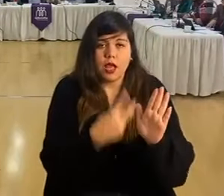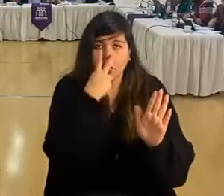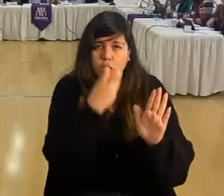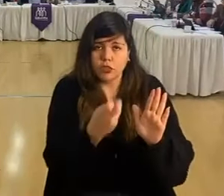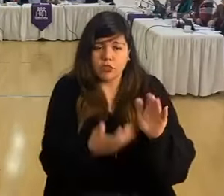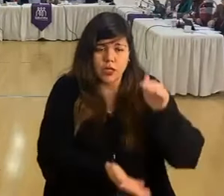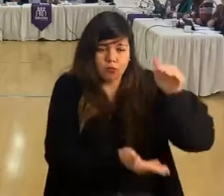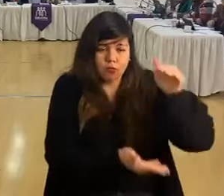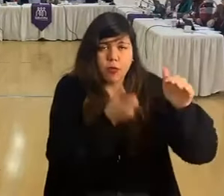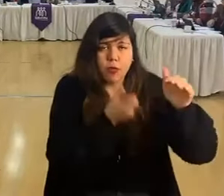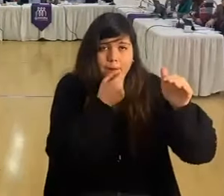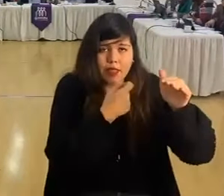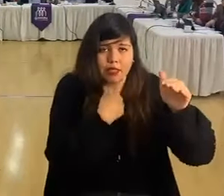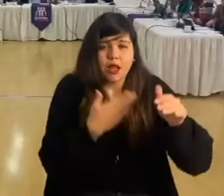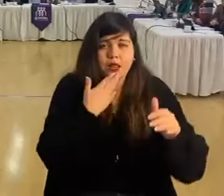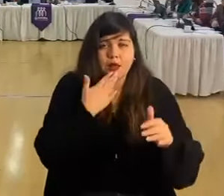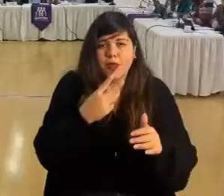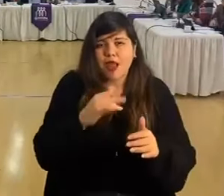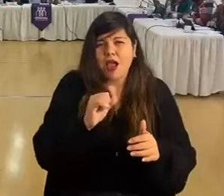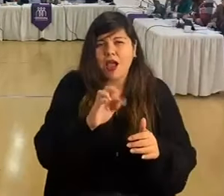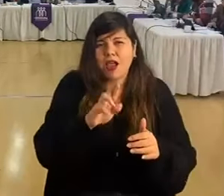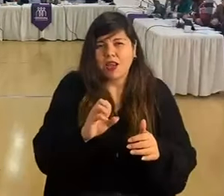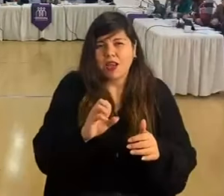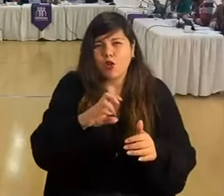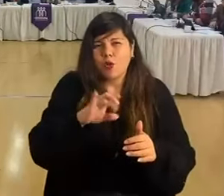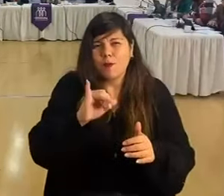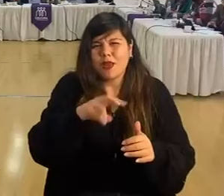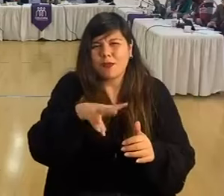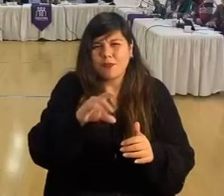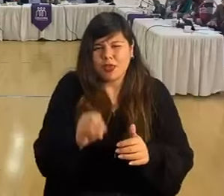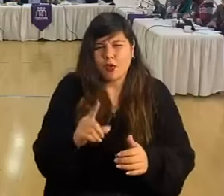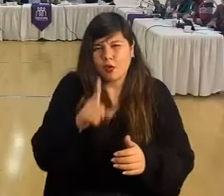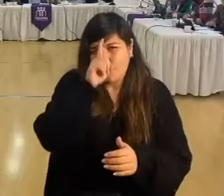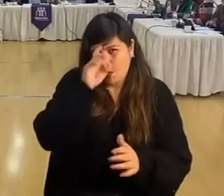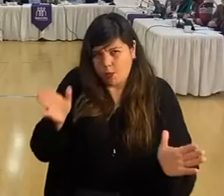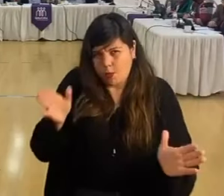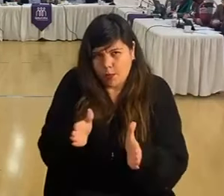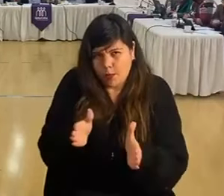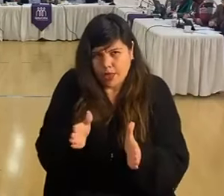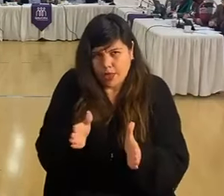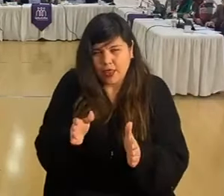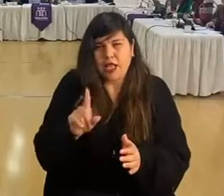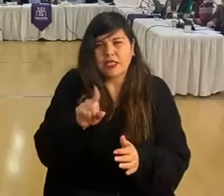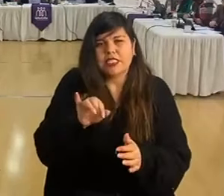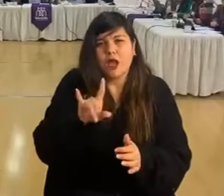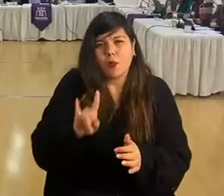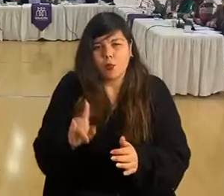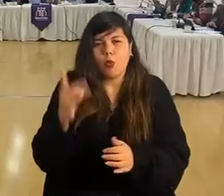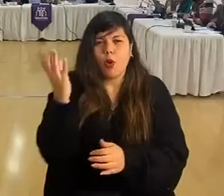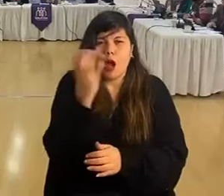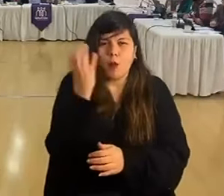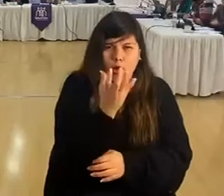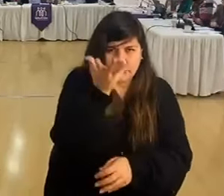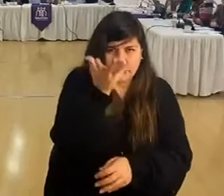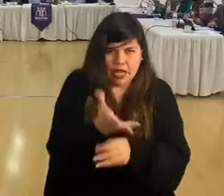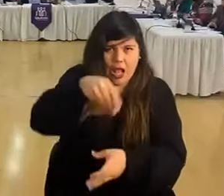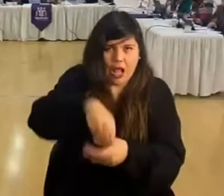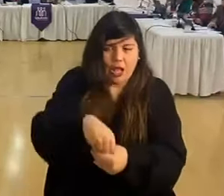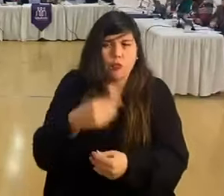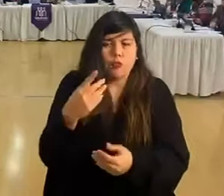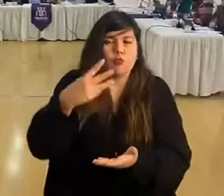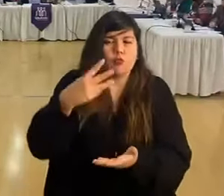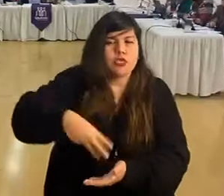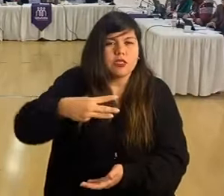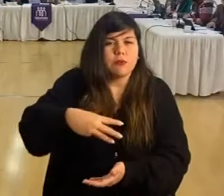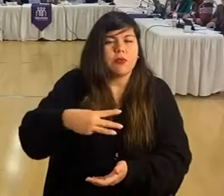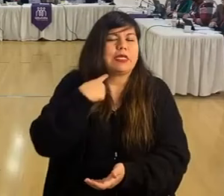de oxígeno medicinal y aire comprimido para centros de atención primaria SAPU y ambulancias pertenecientes a la Universidad